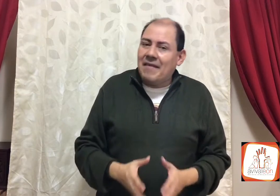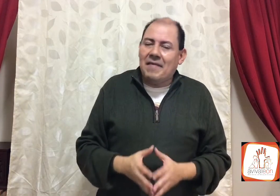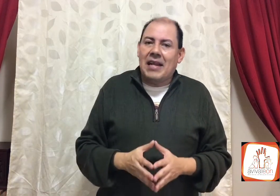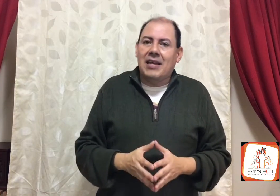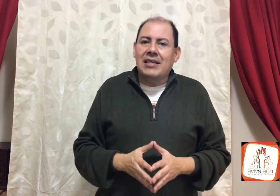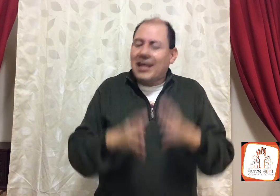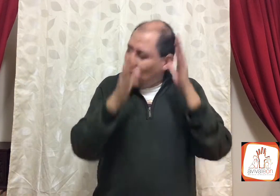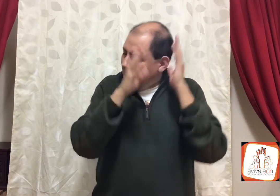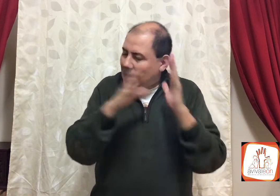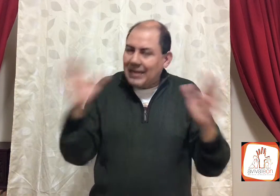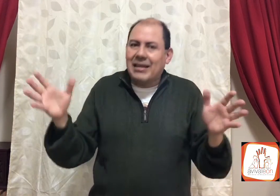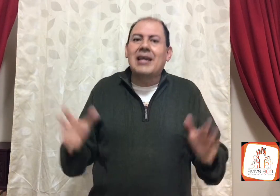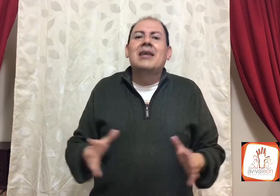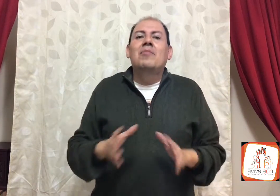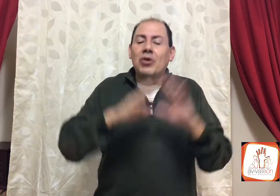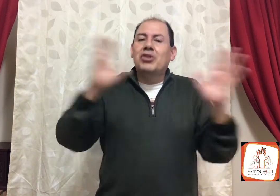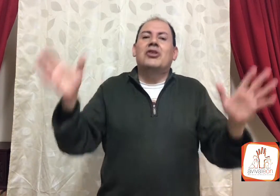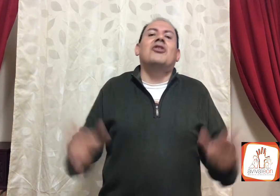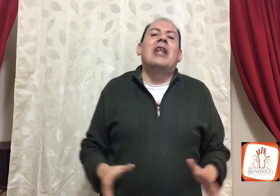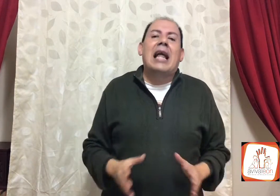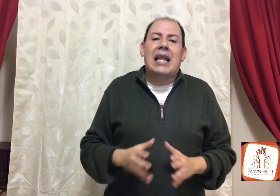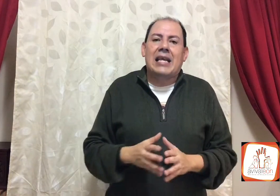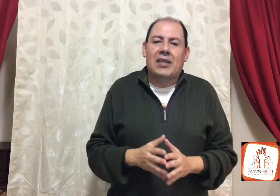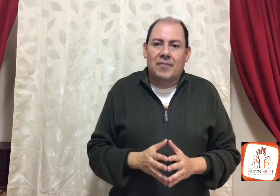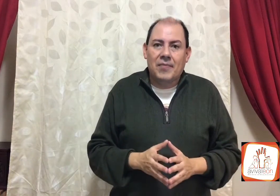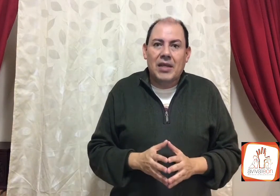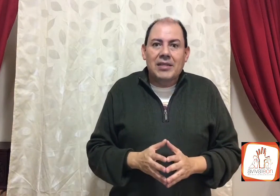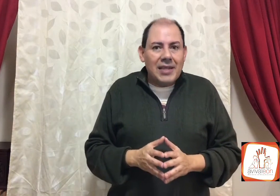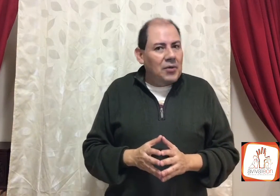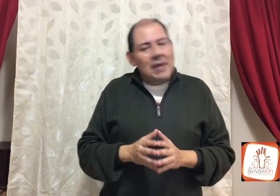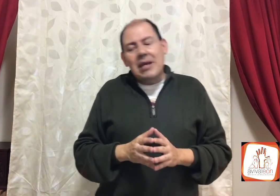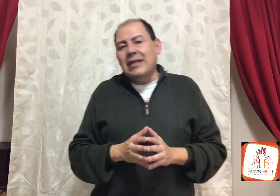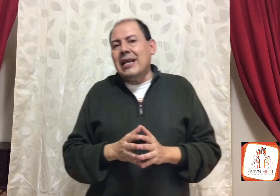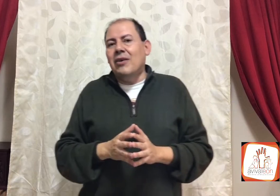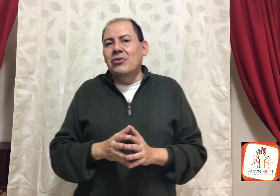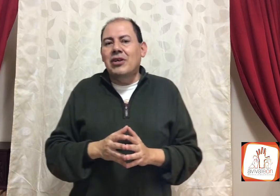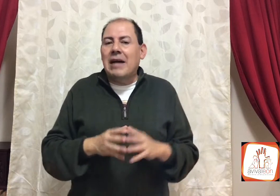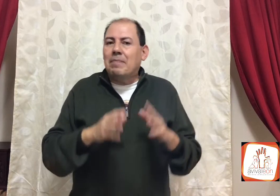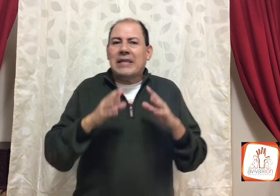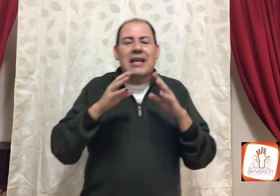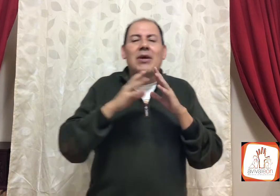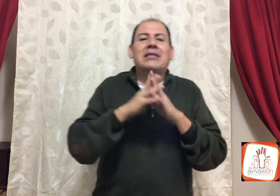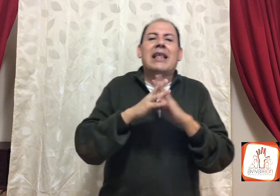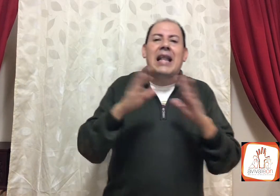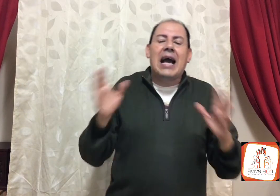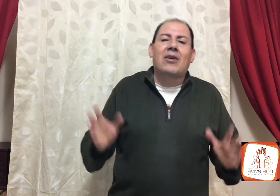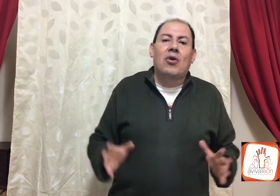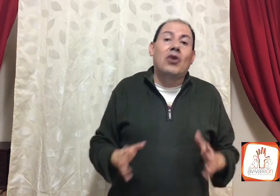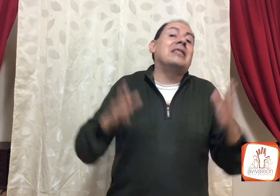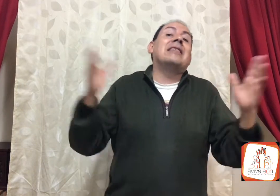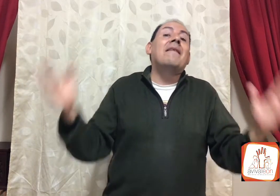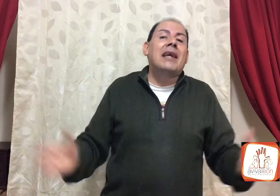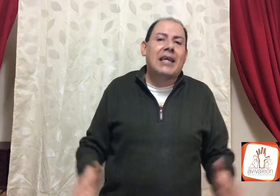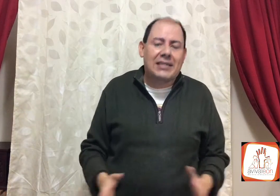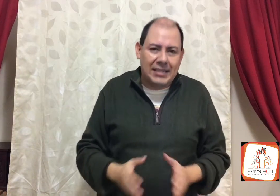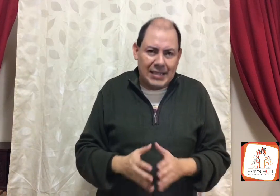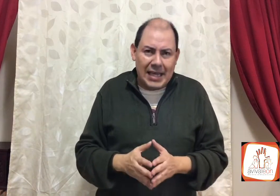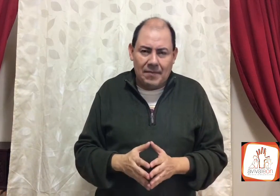Biblia y seguramente muchos no la han leído, seguramente algunos la han pasado hasta de largo o ni saben que existía.